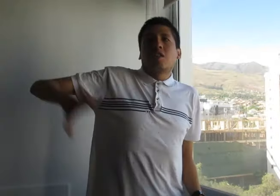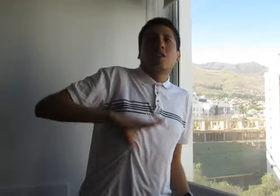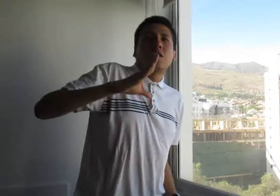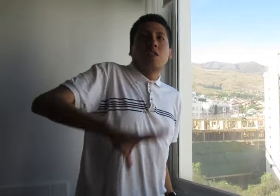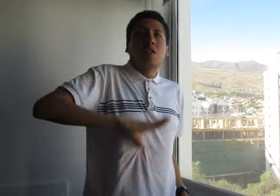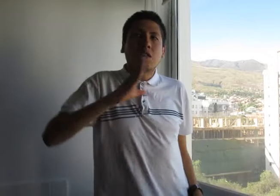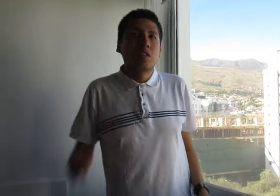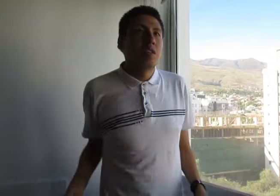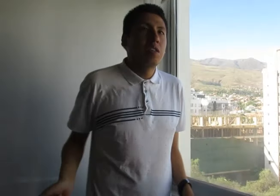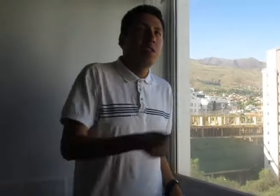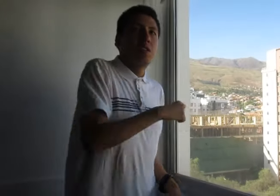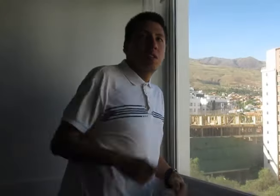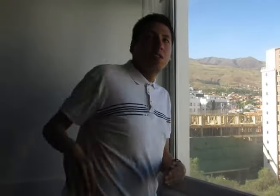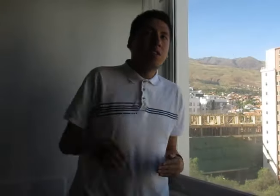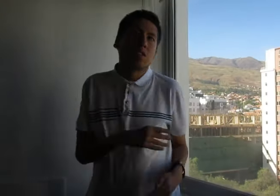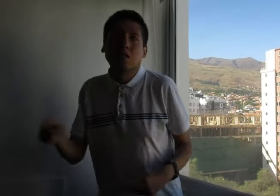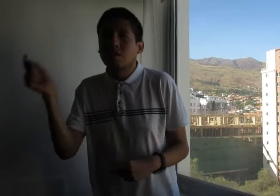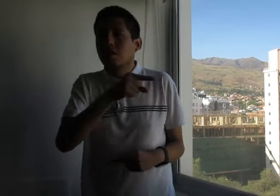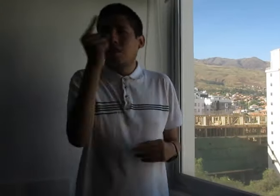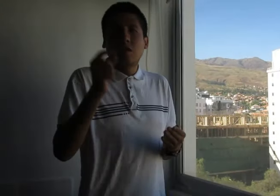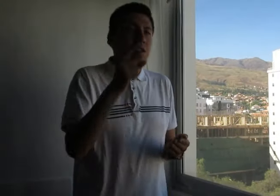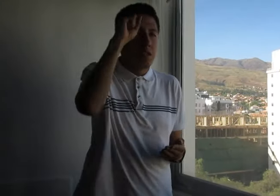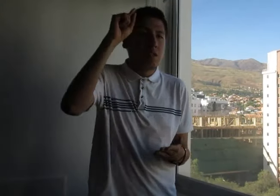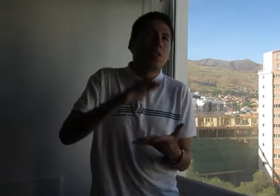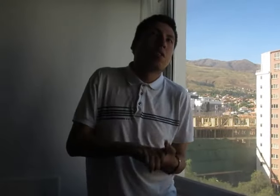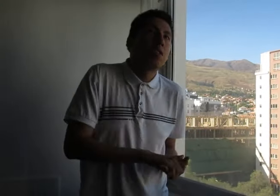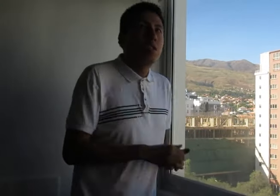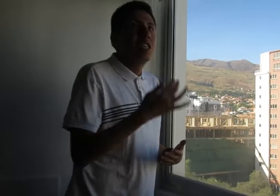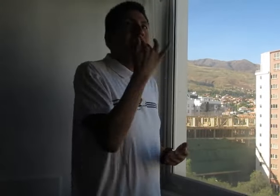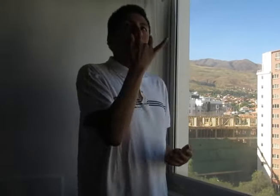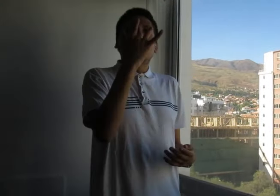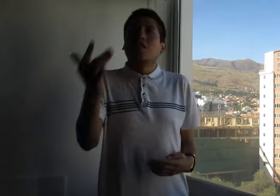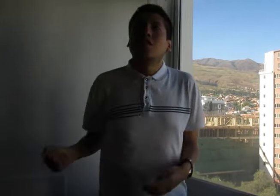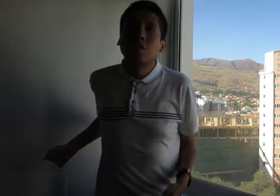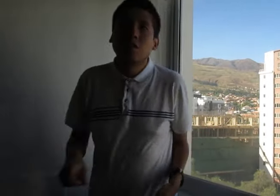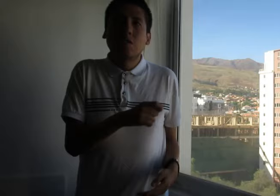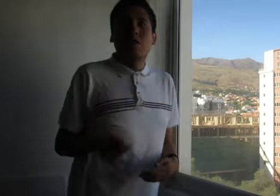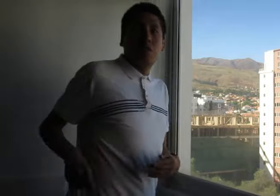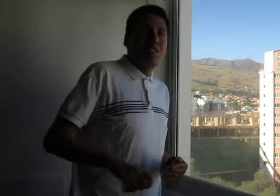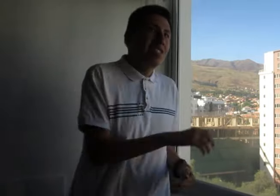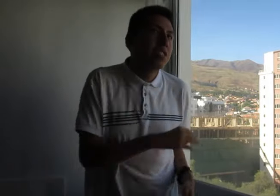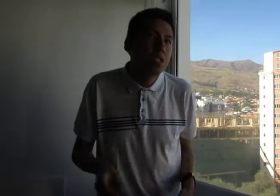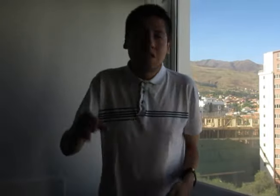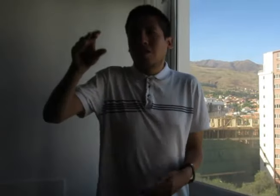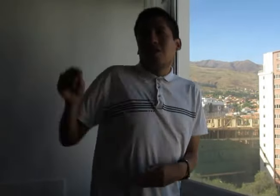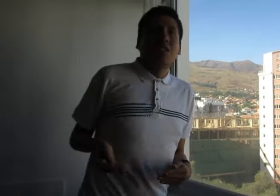Por eso digo, te agradezco Señor por